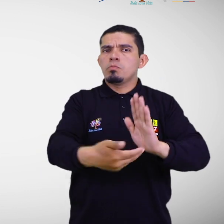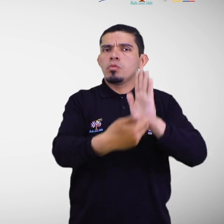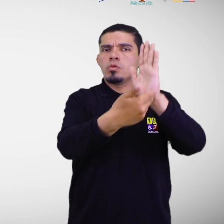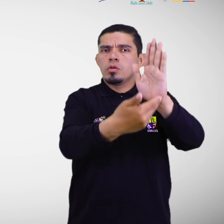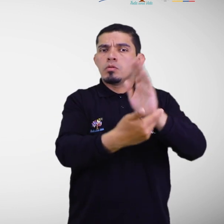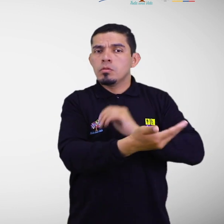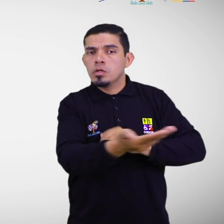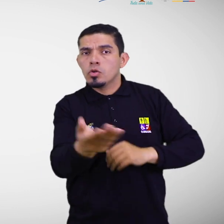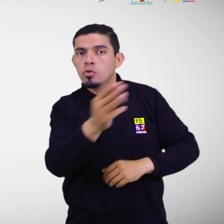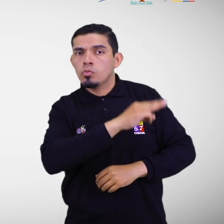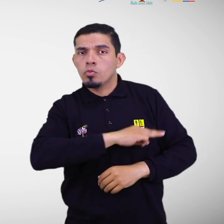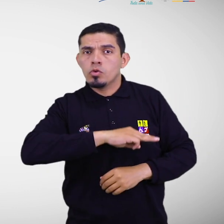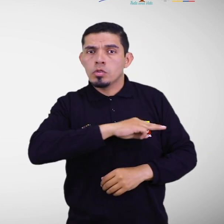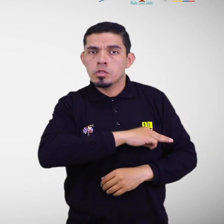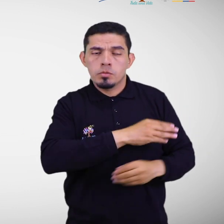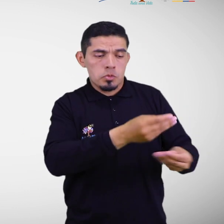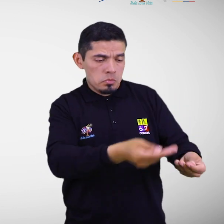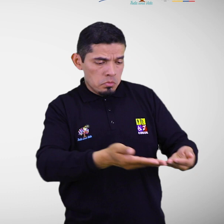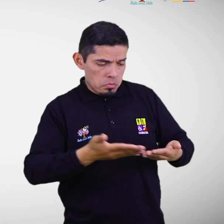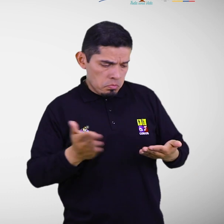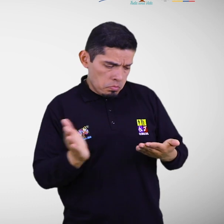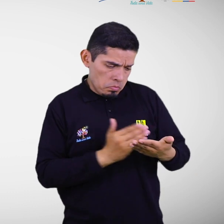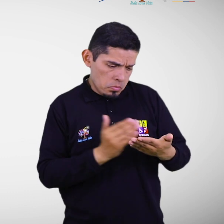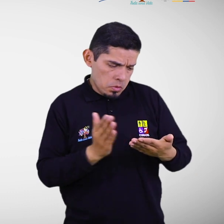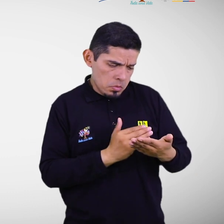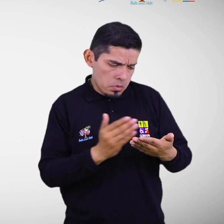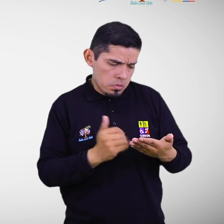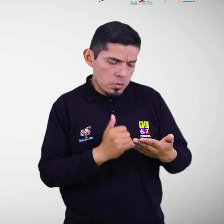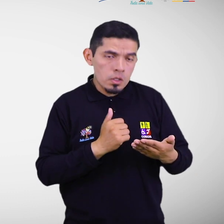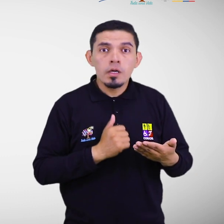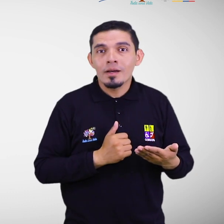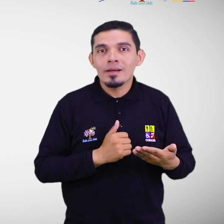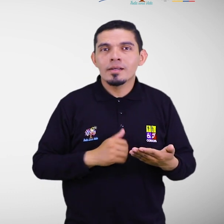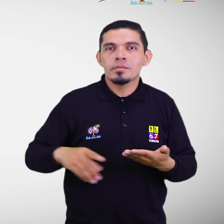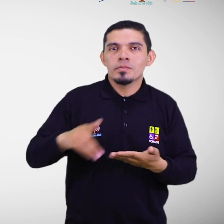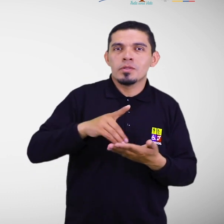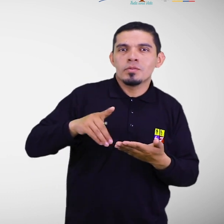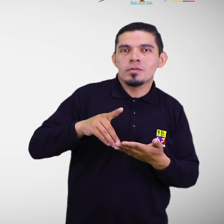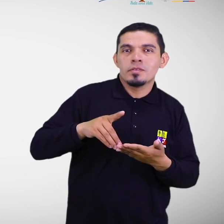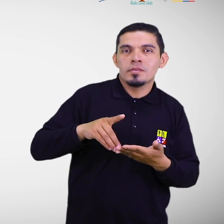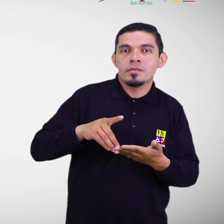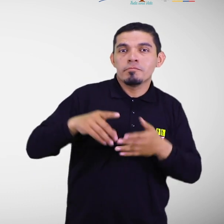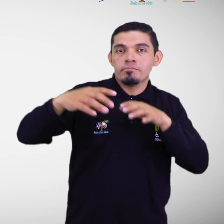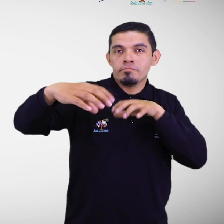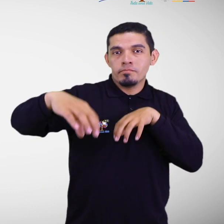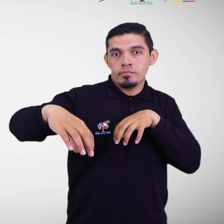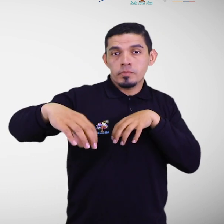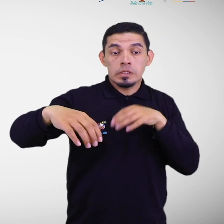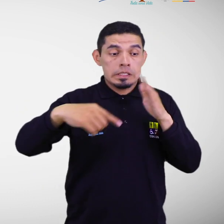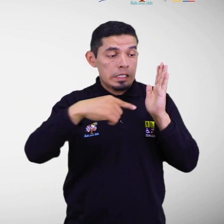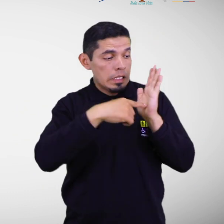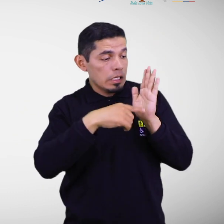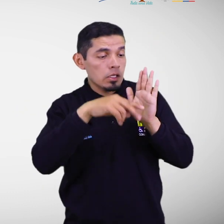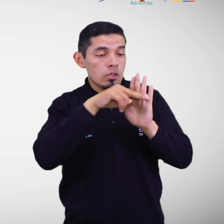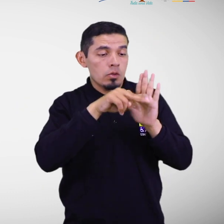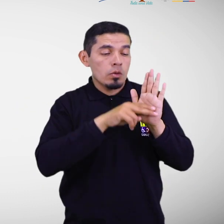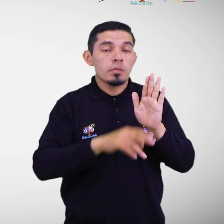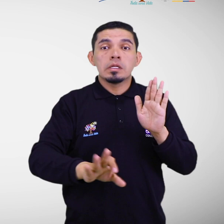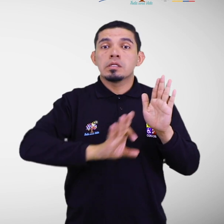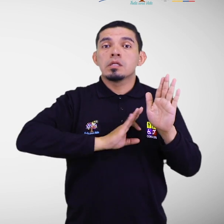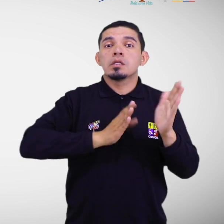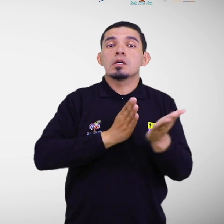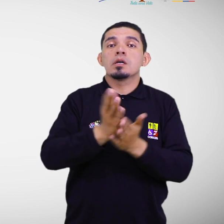los gobiernos autónomos descentralizados municipales y metropolitanos, que contiene las normas técnicas para la